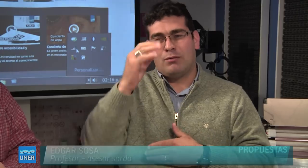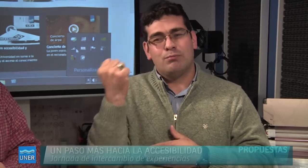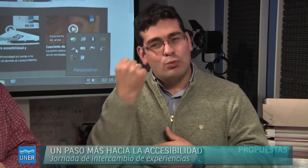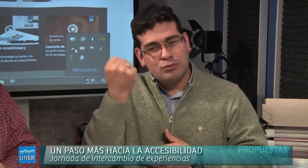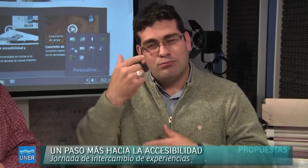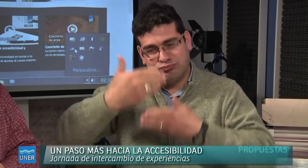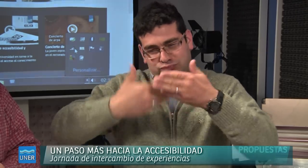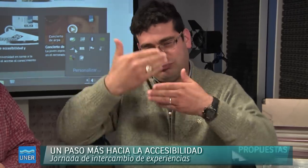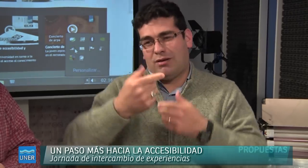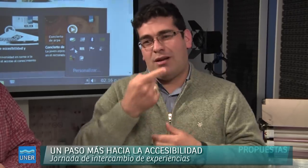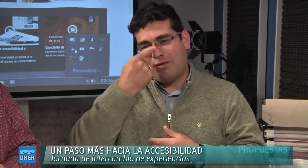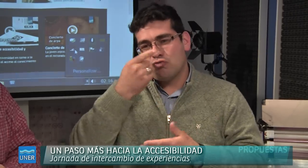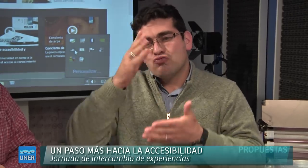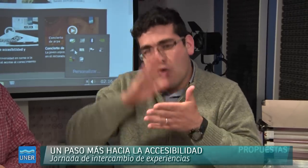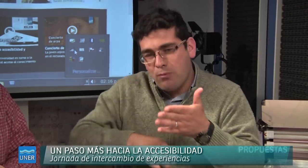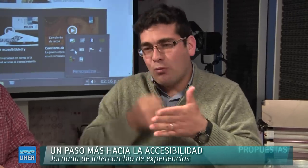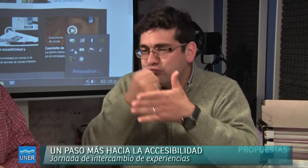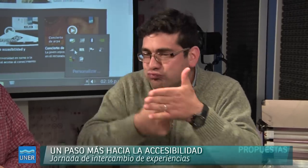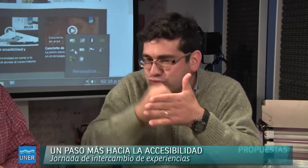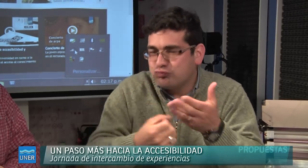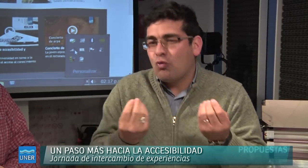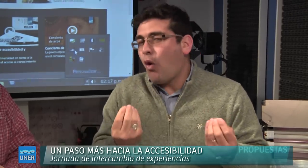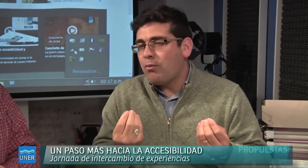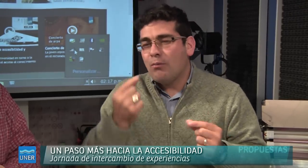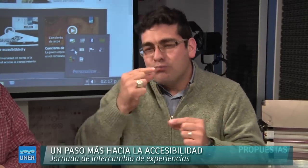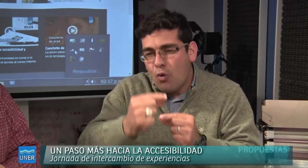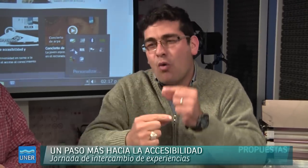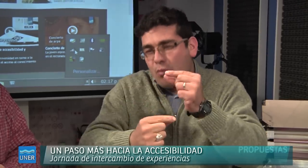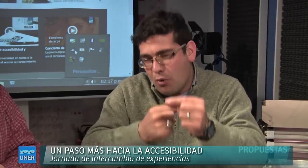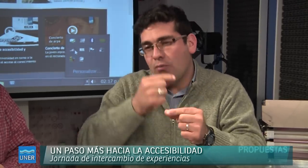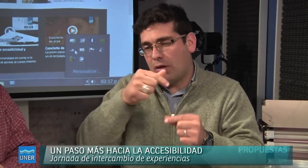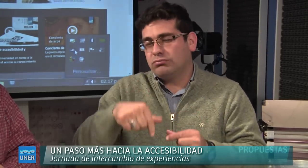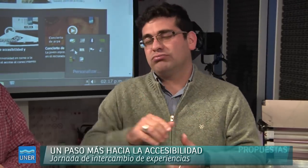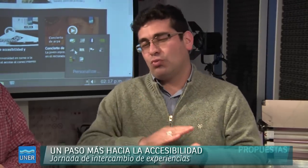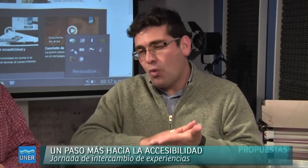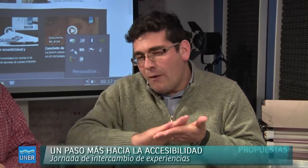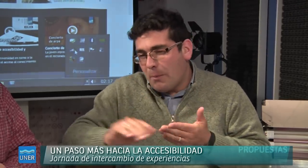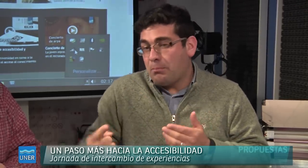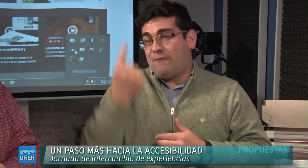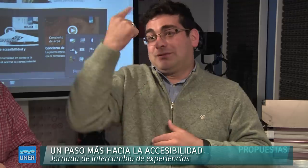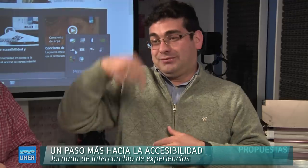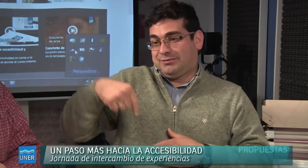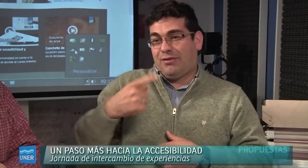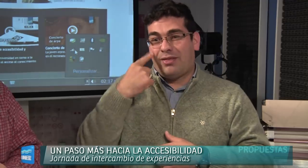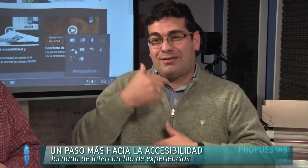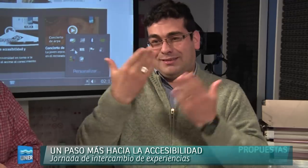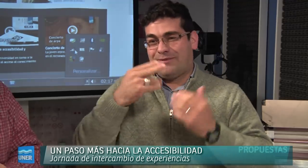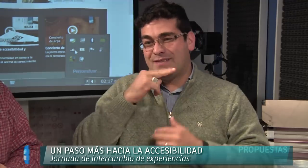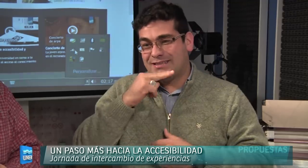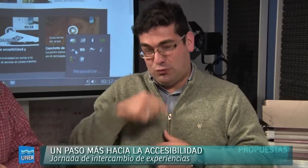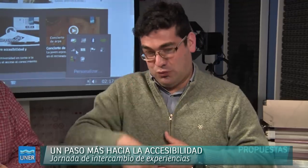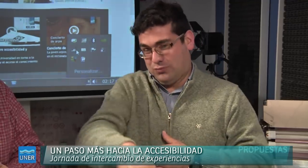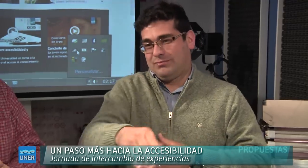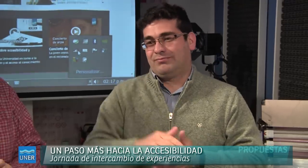incrustado de las cajas de intérpretes dentro de los videos. Y es un trabajo que de a poco, paulatinamente, se va a ir